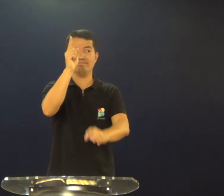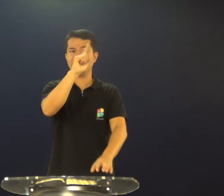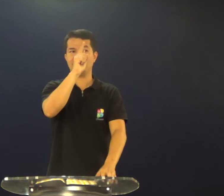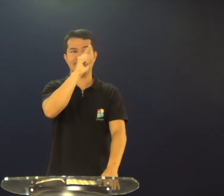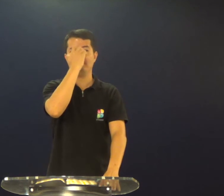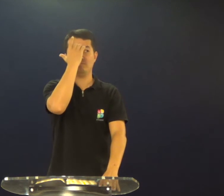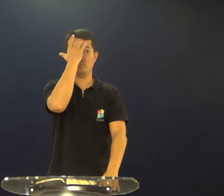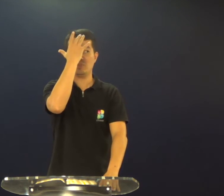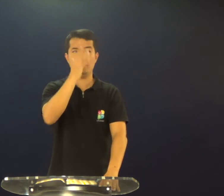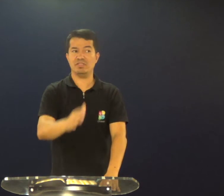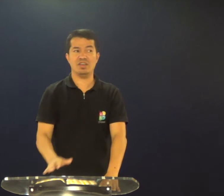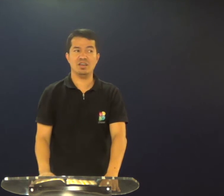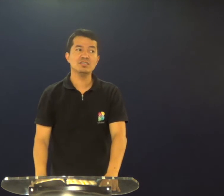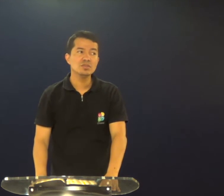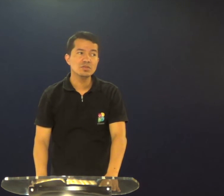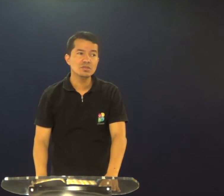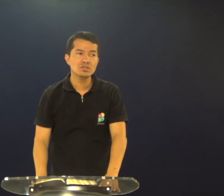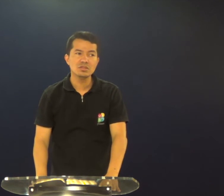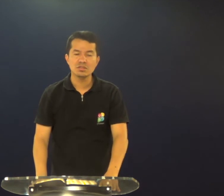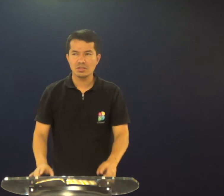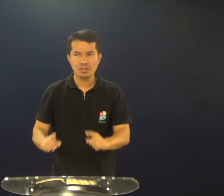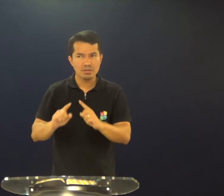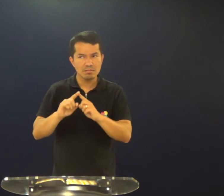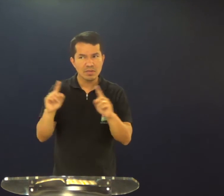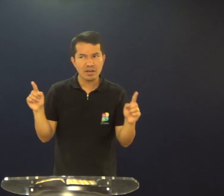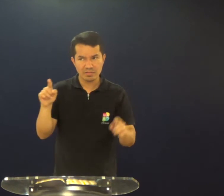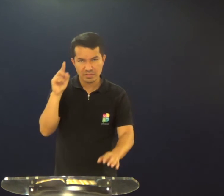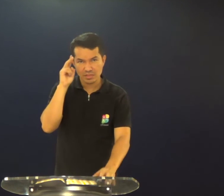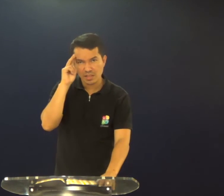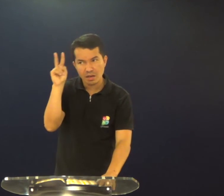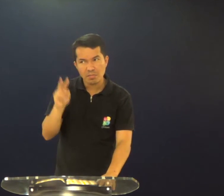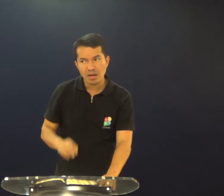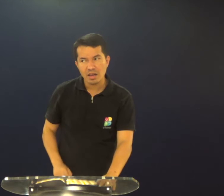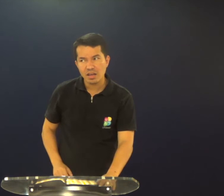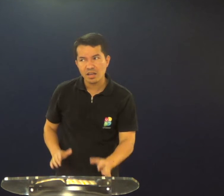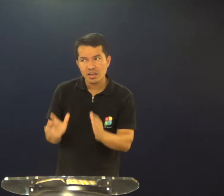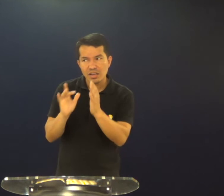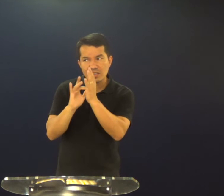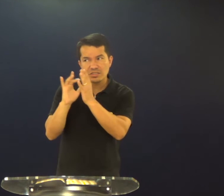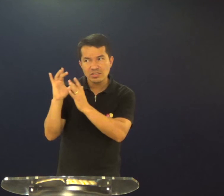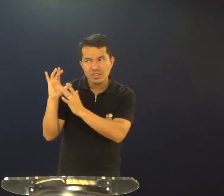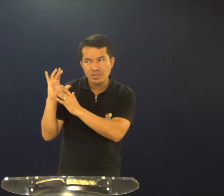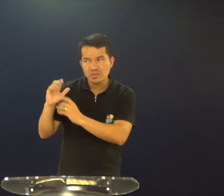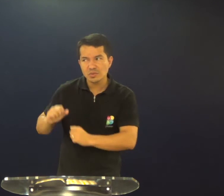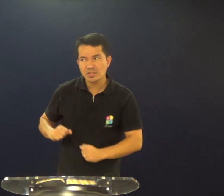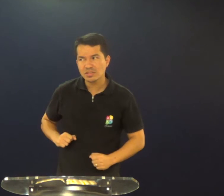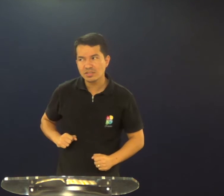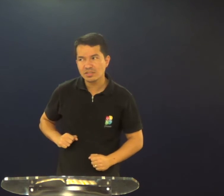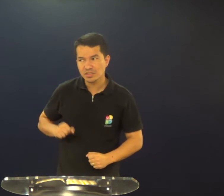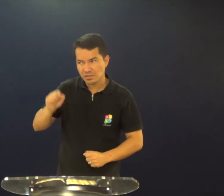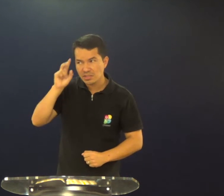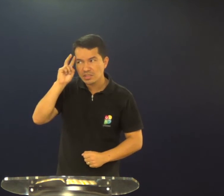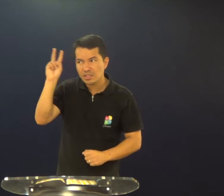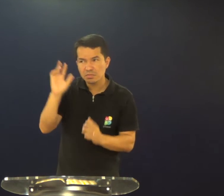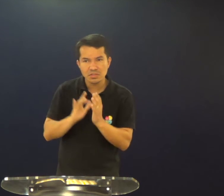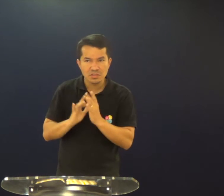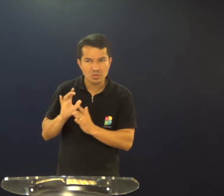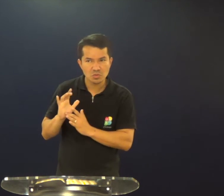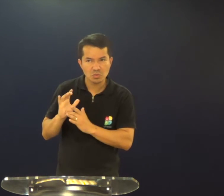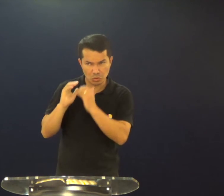mas a cruz realmente não é fácil, mas você lembra de Jesus? Você lembra